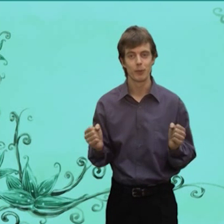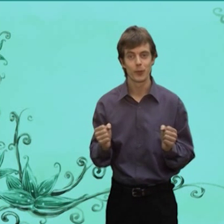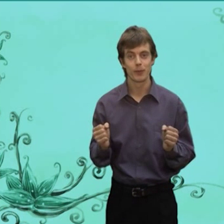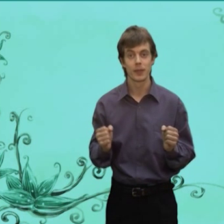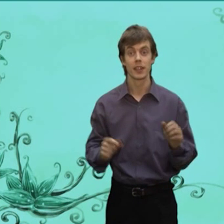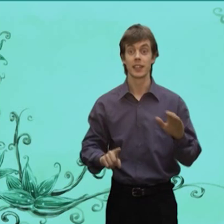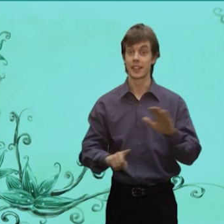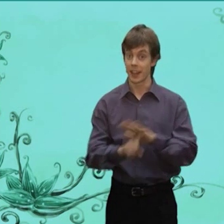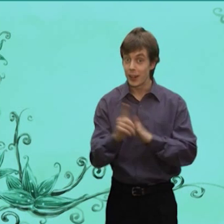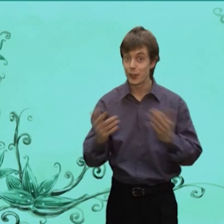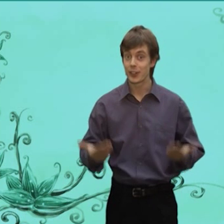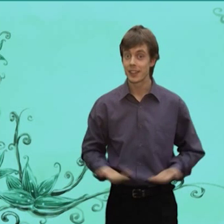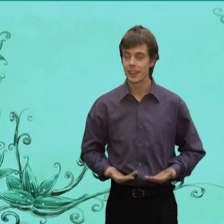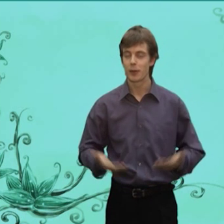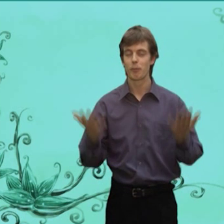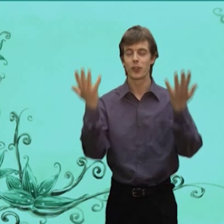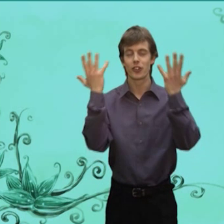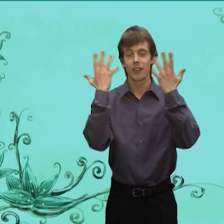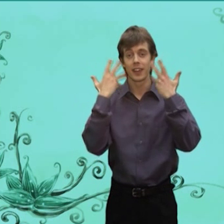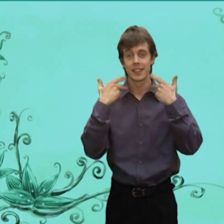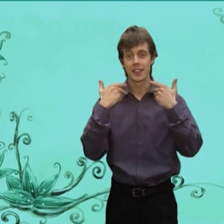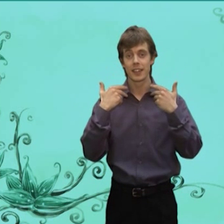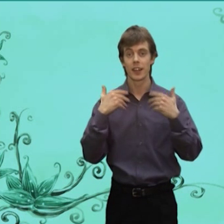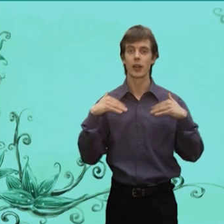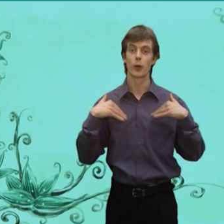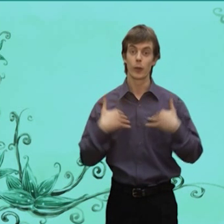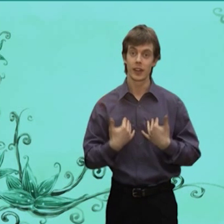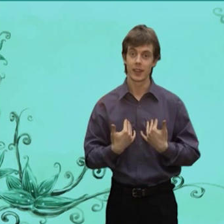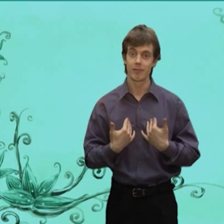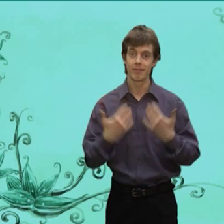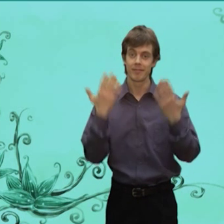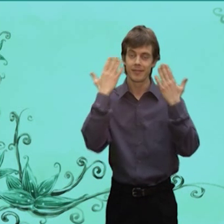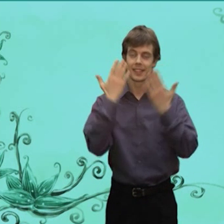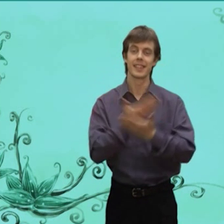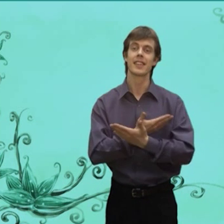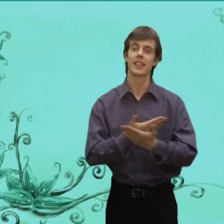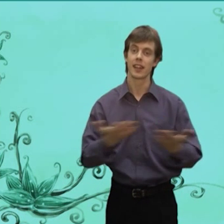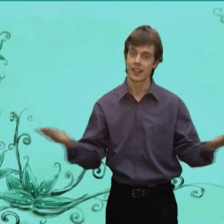И Стали Жить Да Поживать И Горе Не Знать